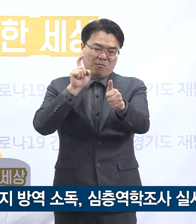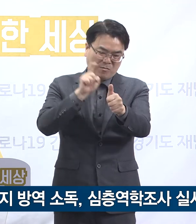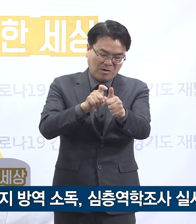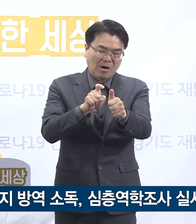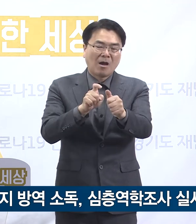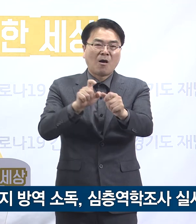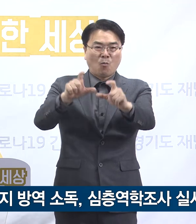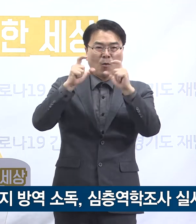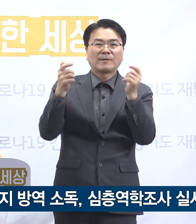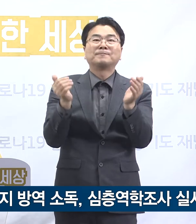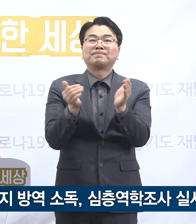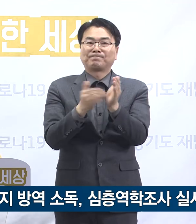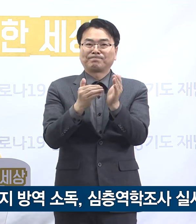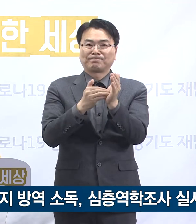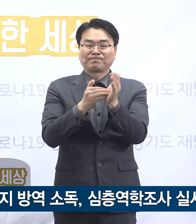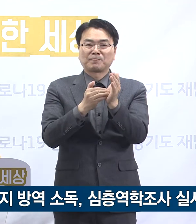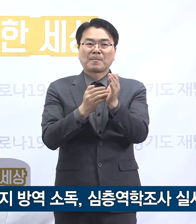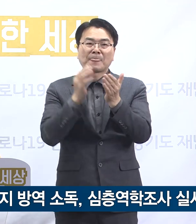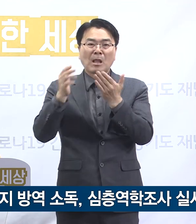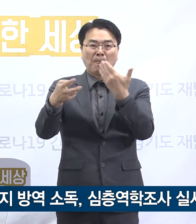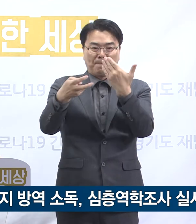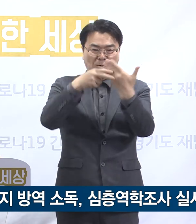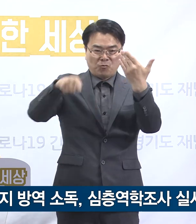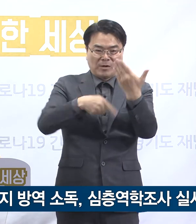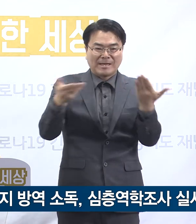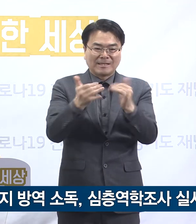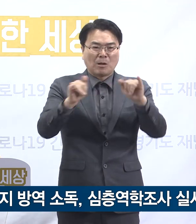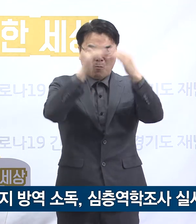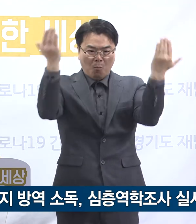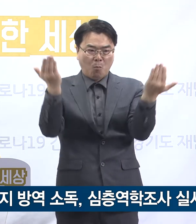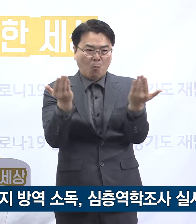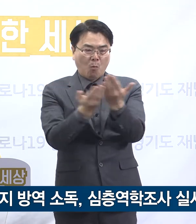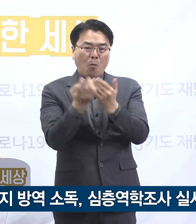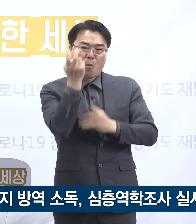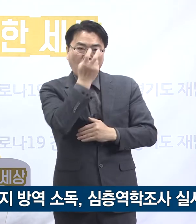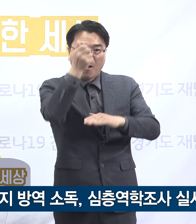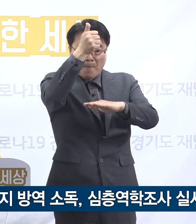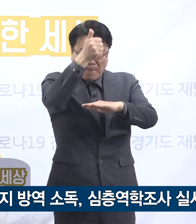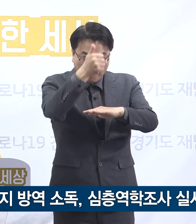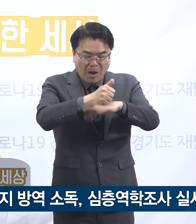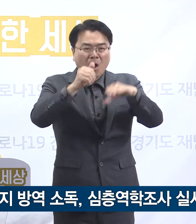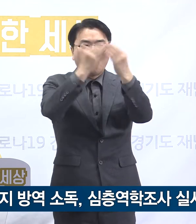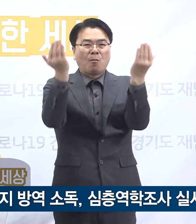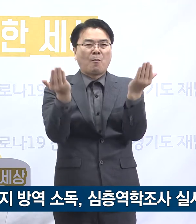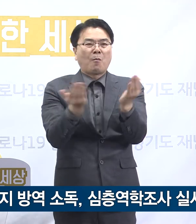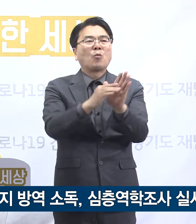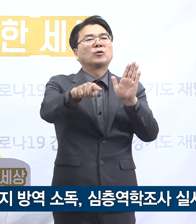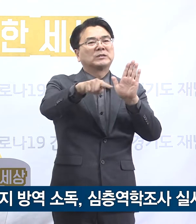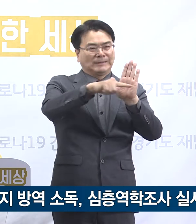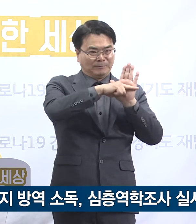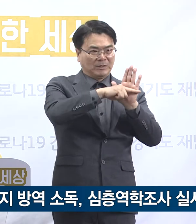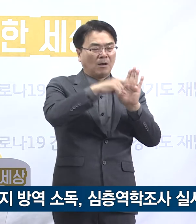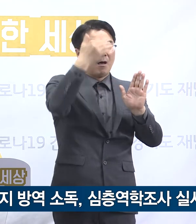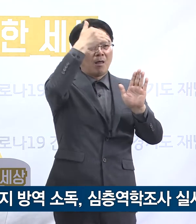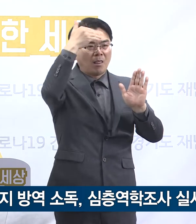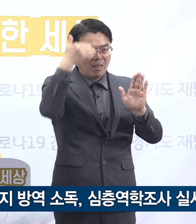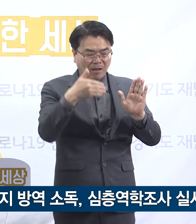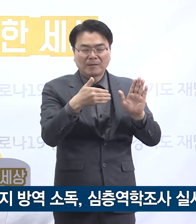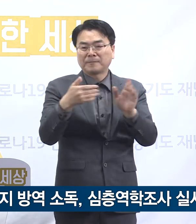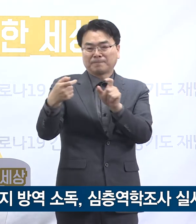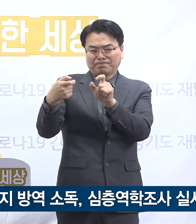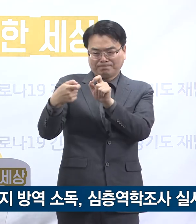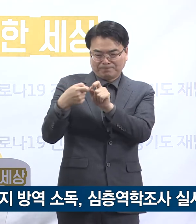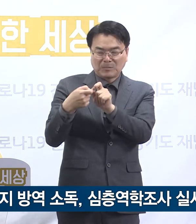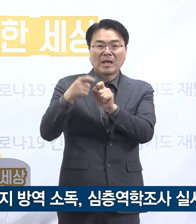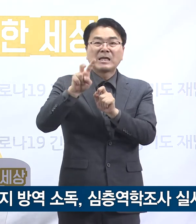격리병동 내 의사 간호사 등 45명에 대해 진단검사를 실시한 결과 전원 음성 판정을 받았으며 이중 밀접 접촉자